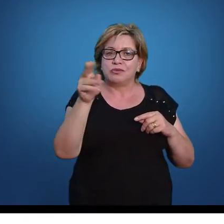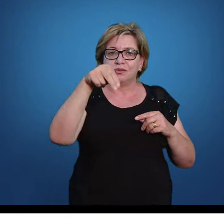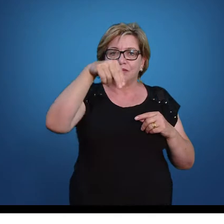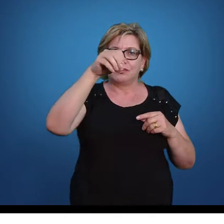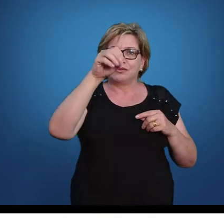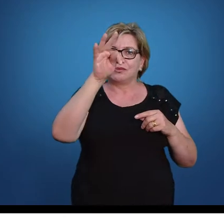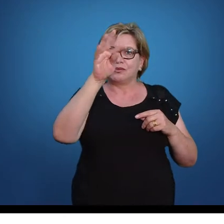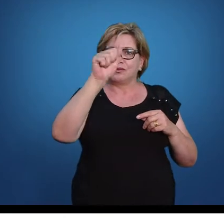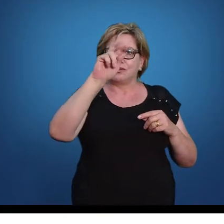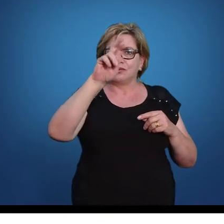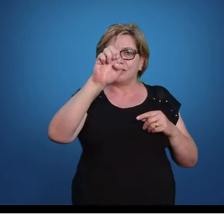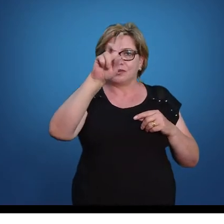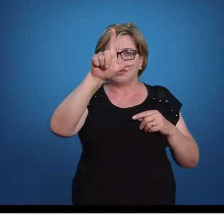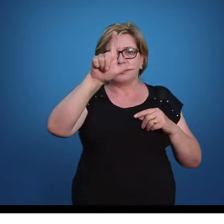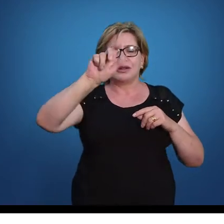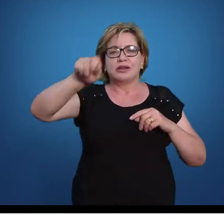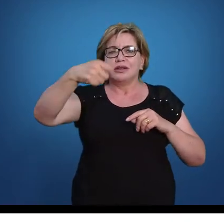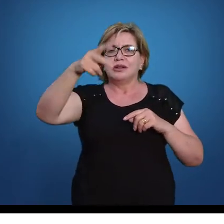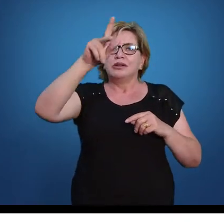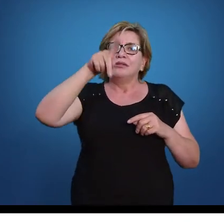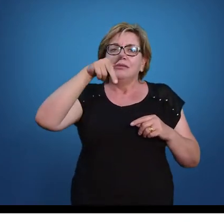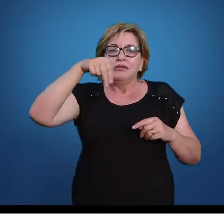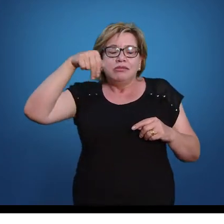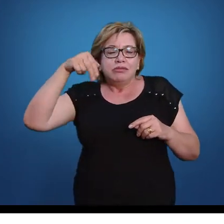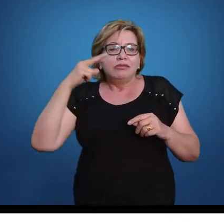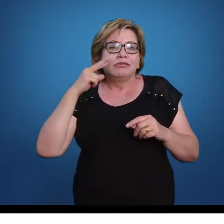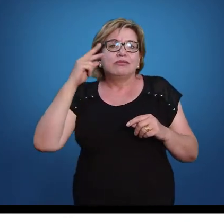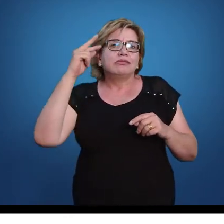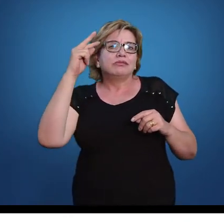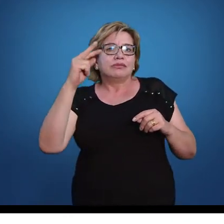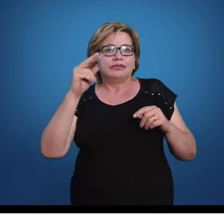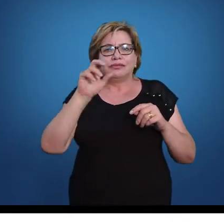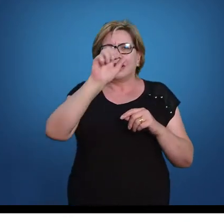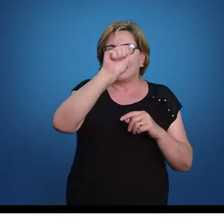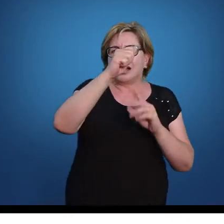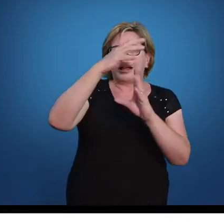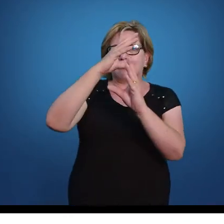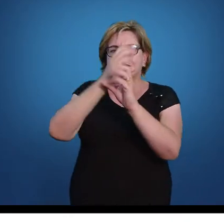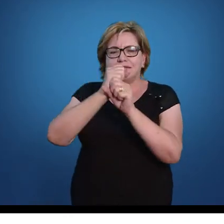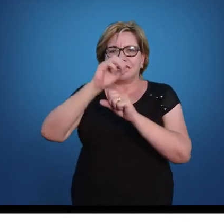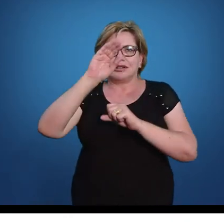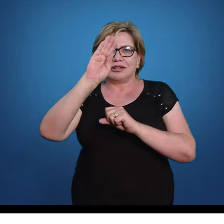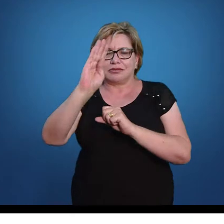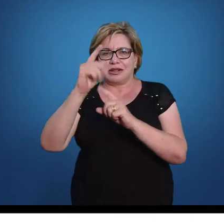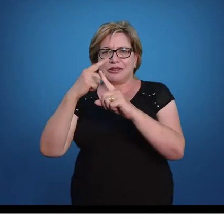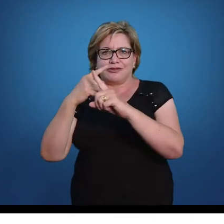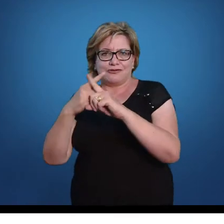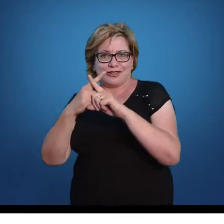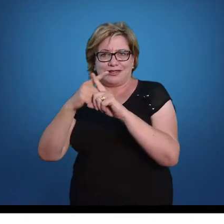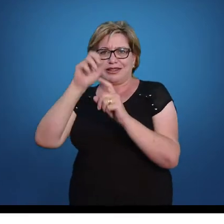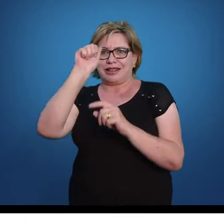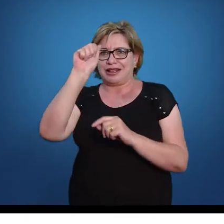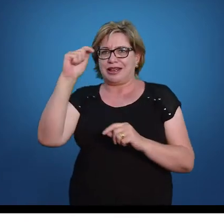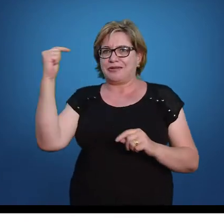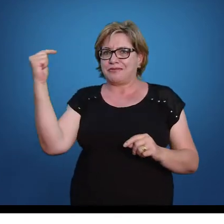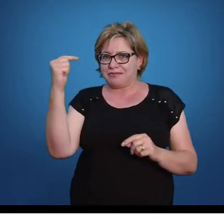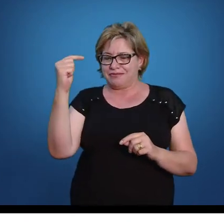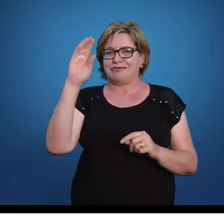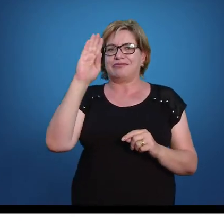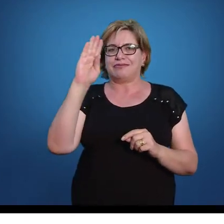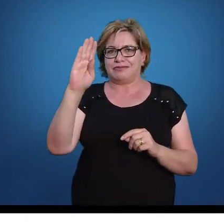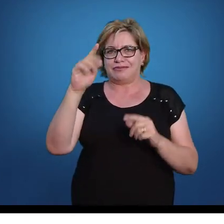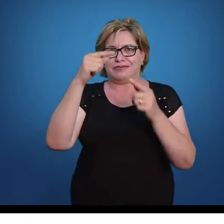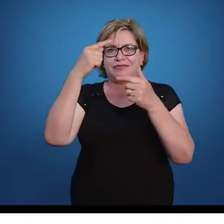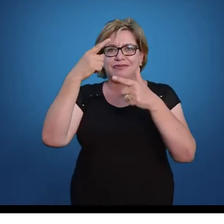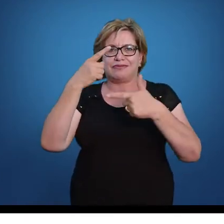simplificar ela. Se você olhar aqui, você vai ter a mais b que multiplica a menos b, tudo isso é dividido por a ao quadrado menos